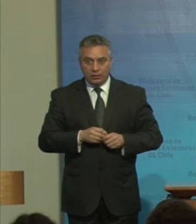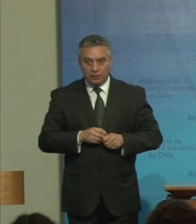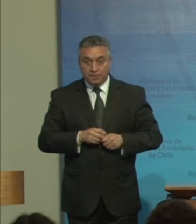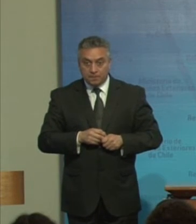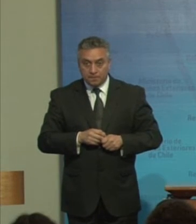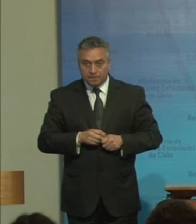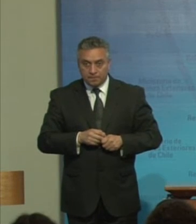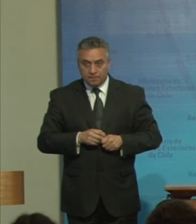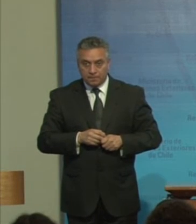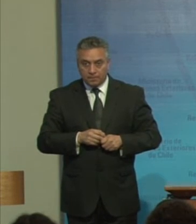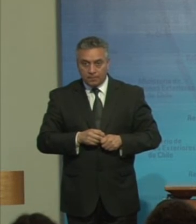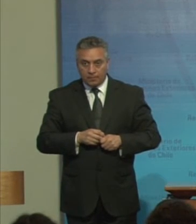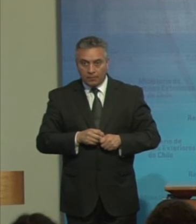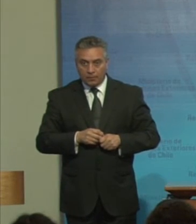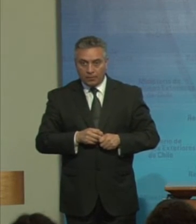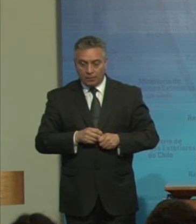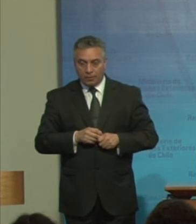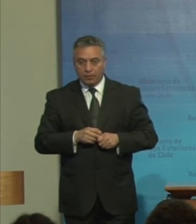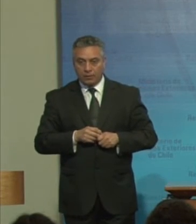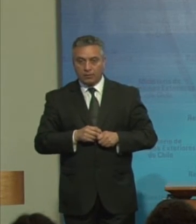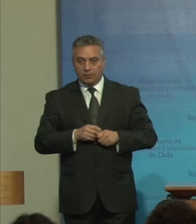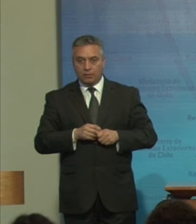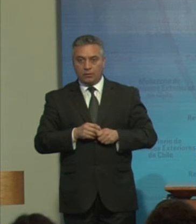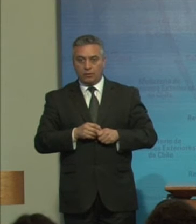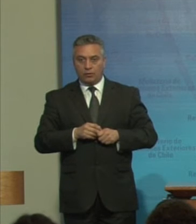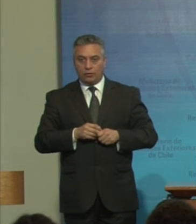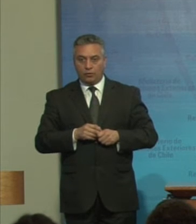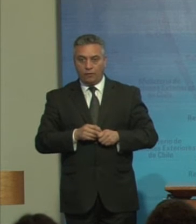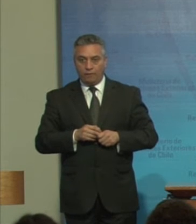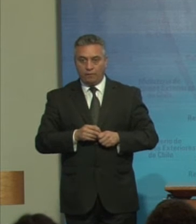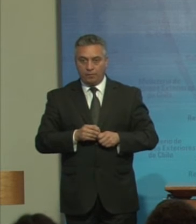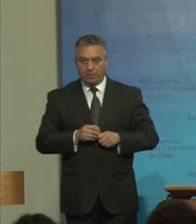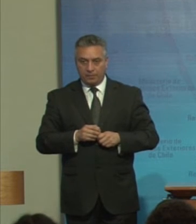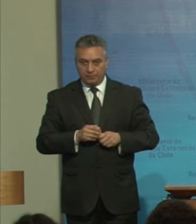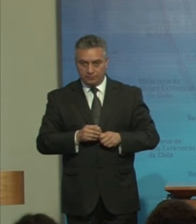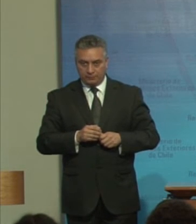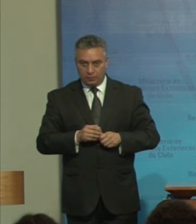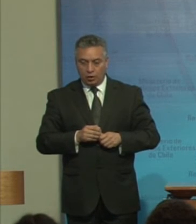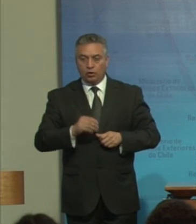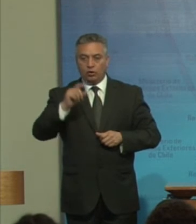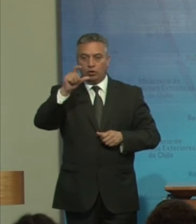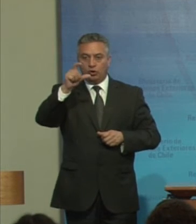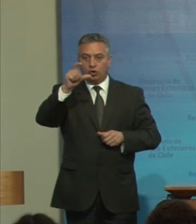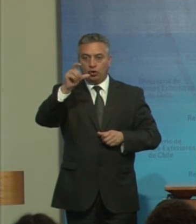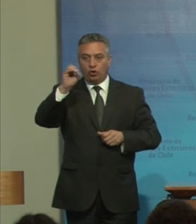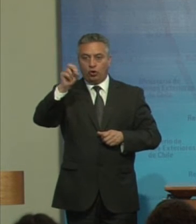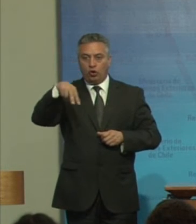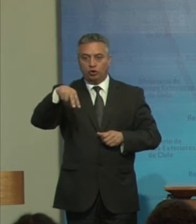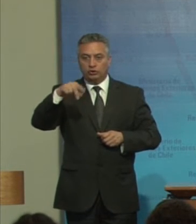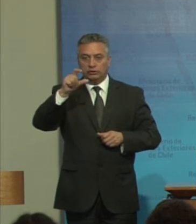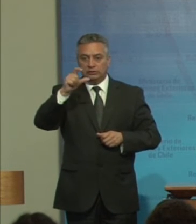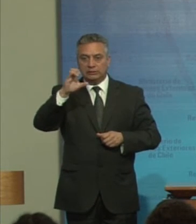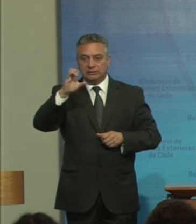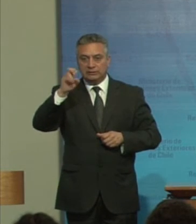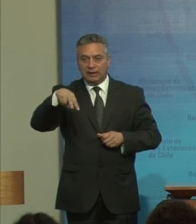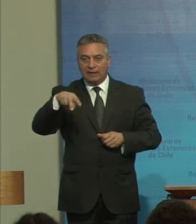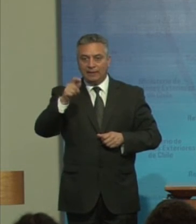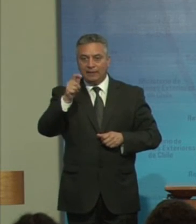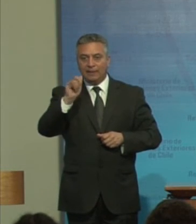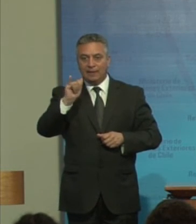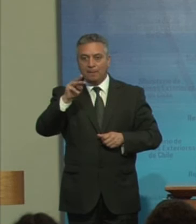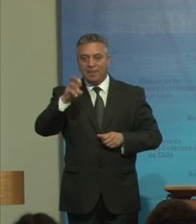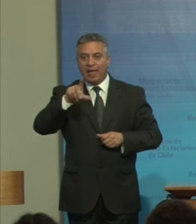La fiscalización En todos Los ámbitos Por los órganos Competentes Como por ejemplo La